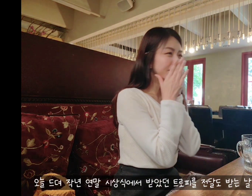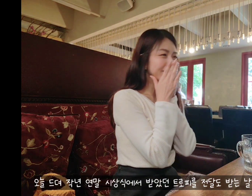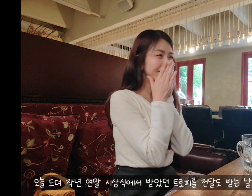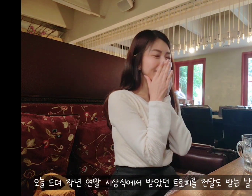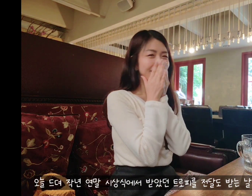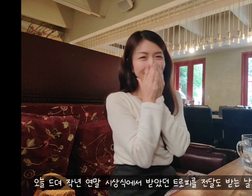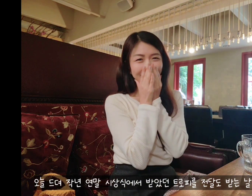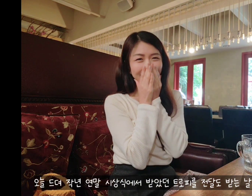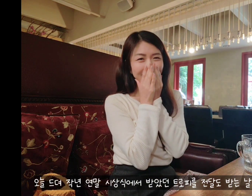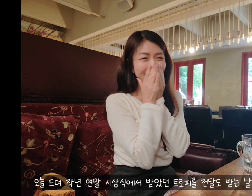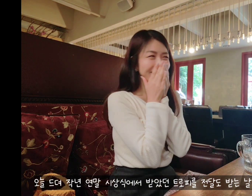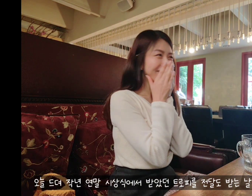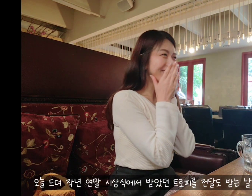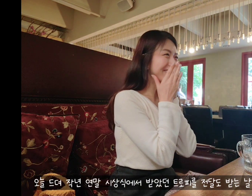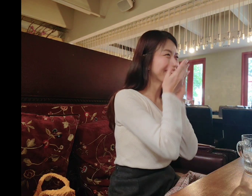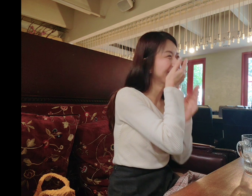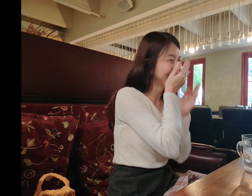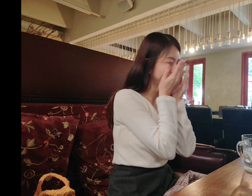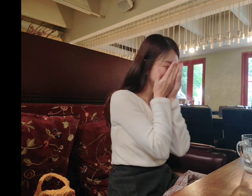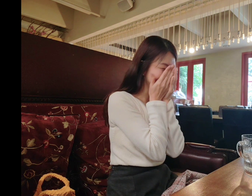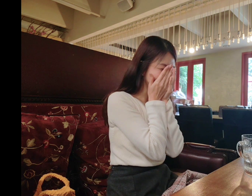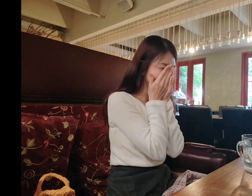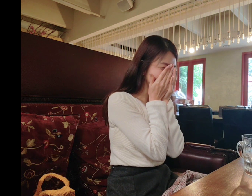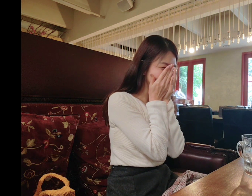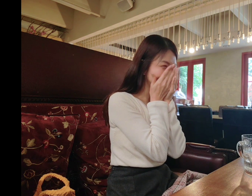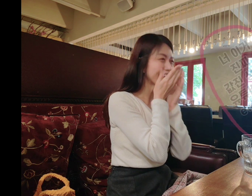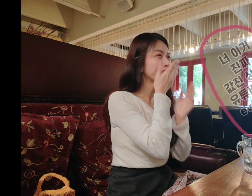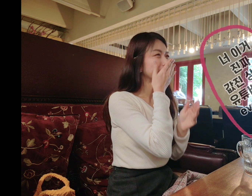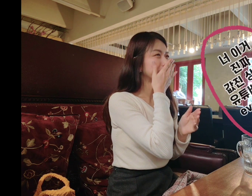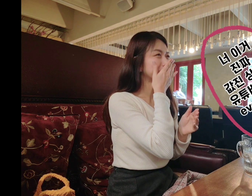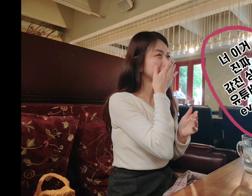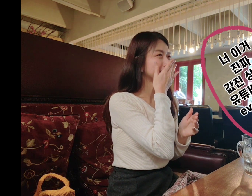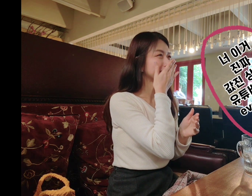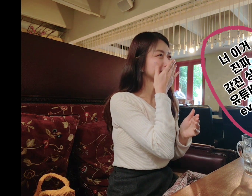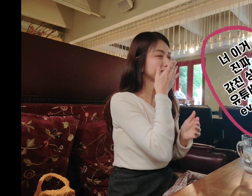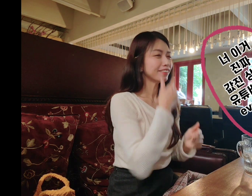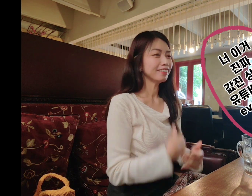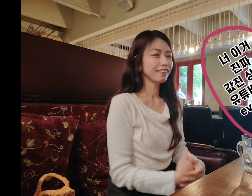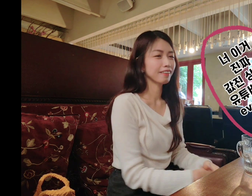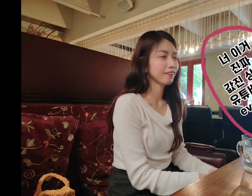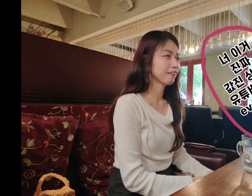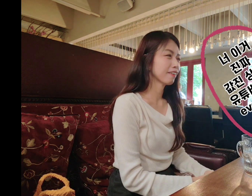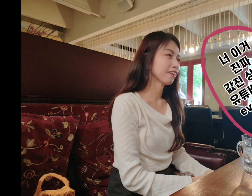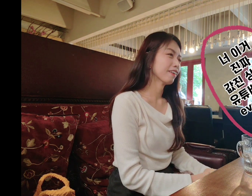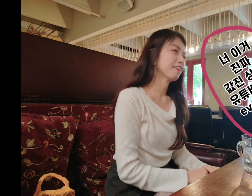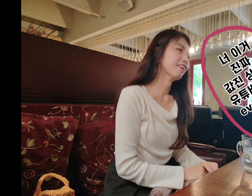연말이 지났는데 뒤늦게 3을 받는 거야 너 이거 진짜 값진 상이야 유튜버로서 에브리데이 진짜